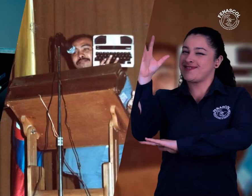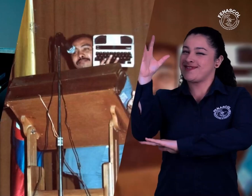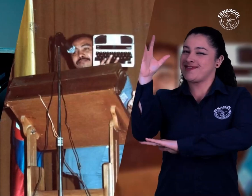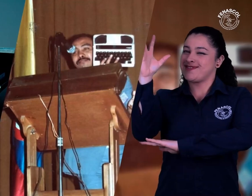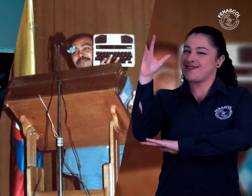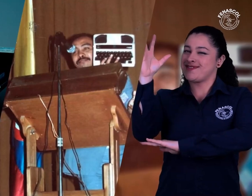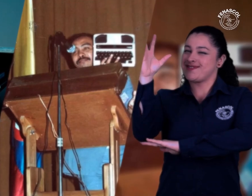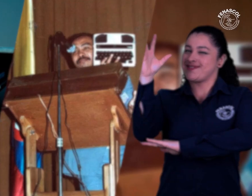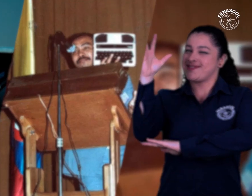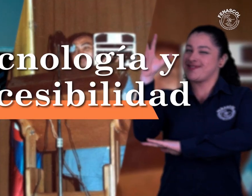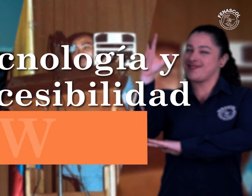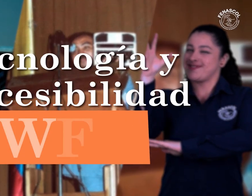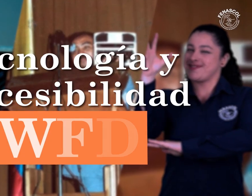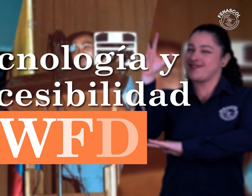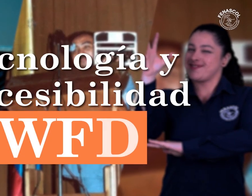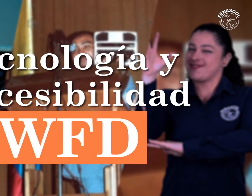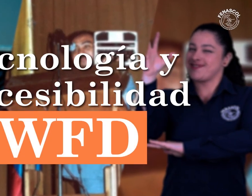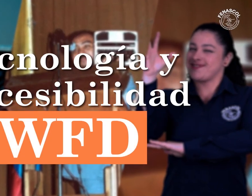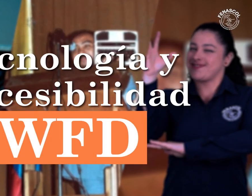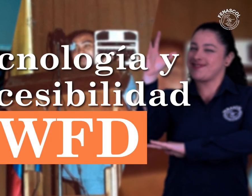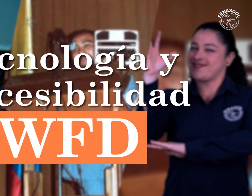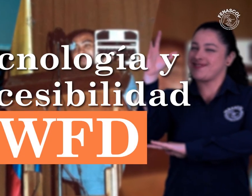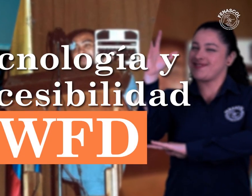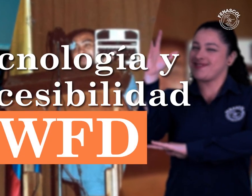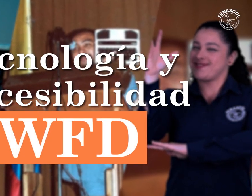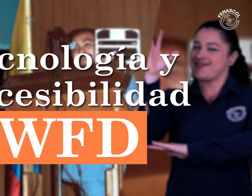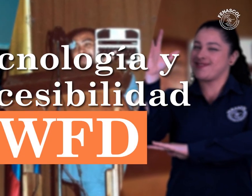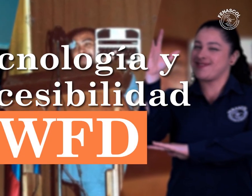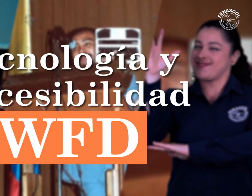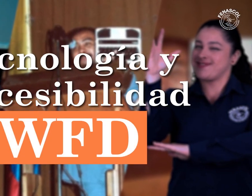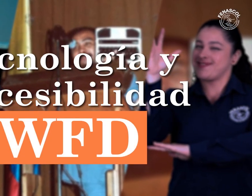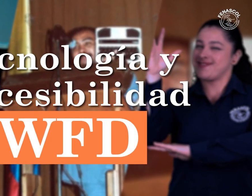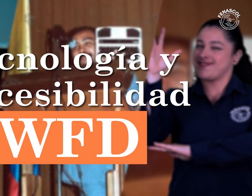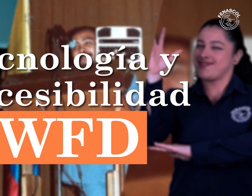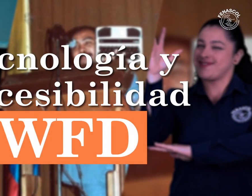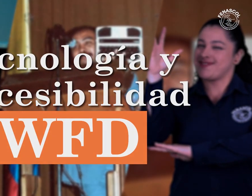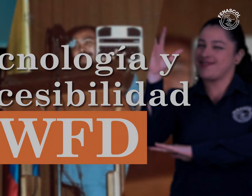Tecnología y accesibilidad. WFD.